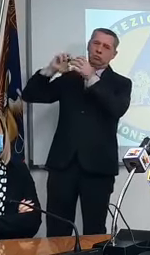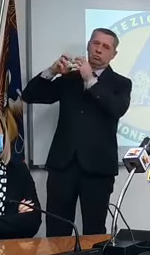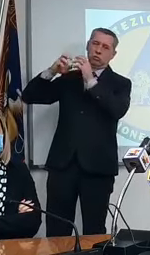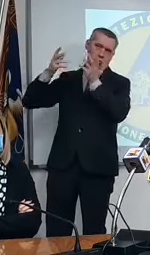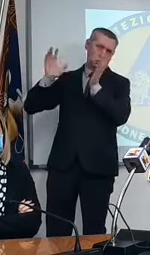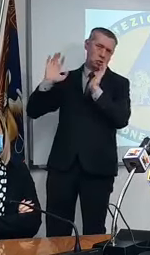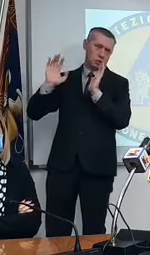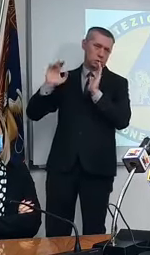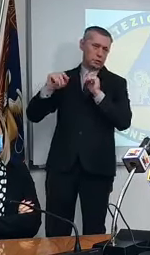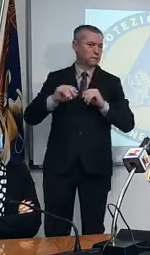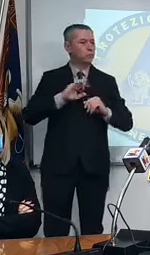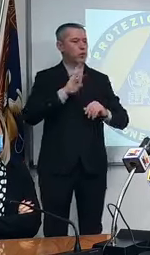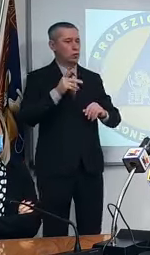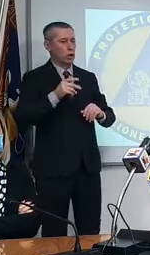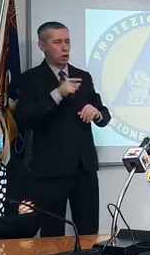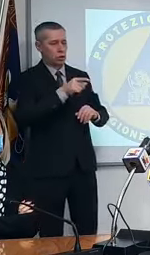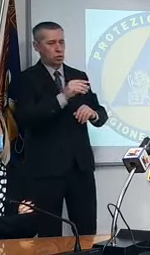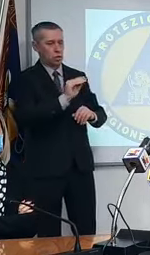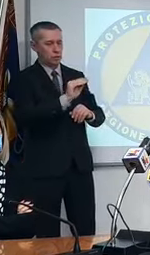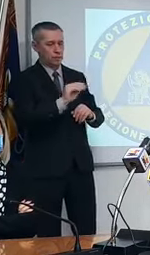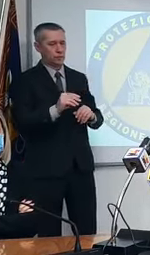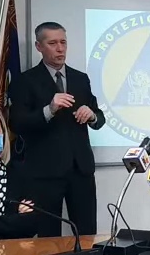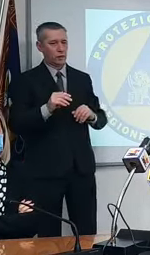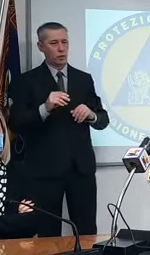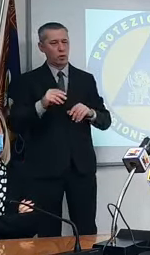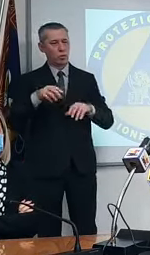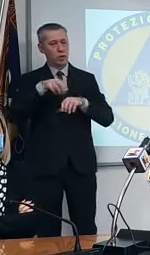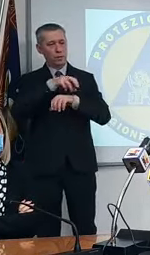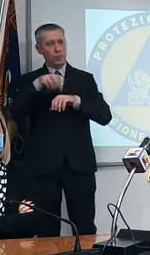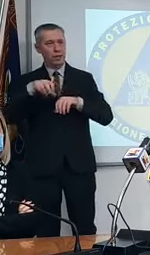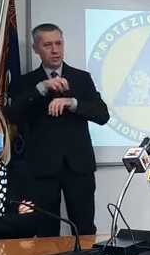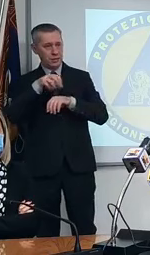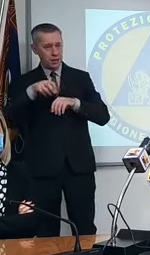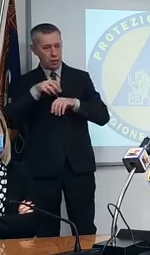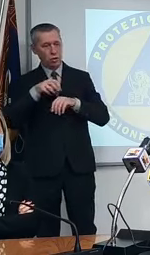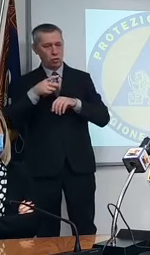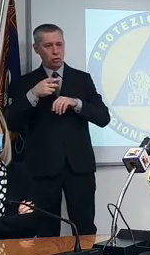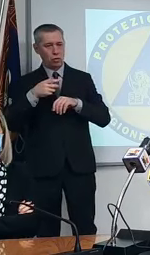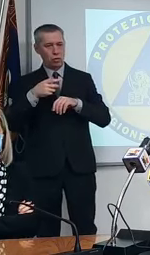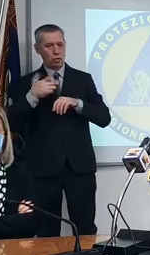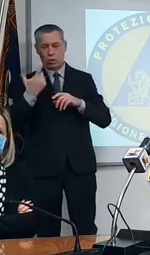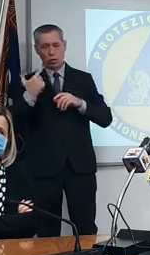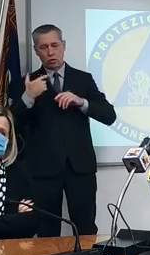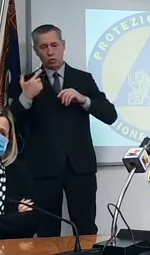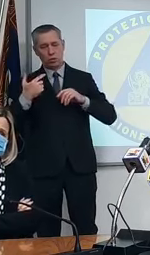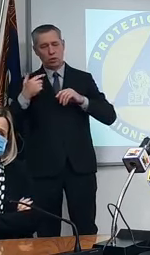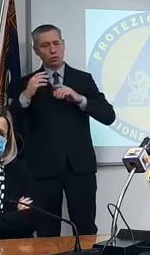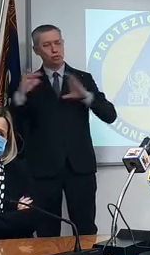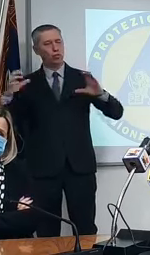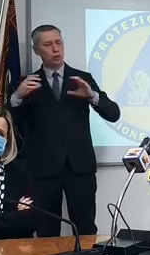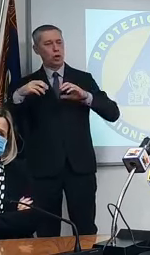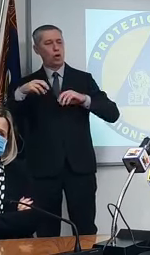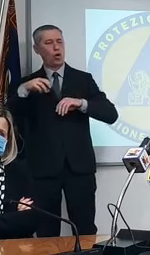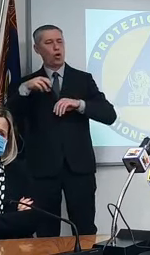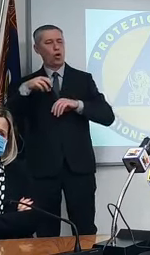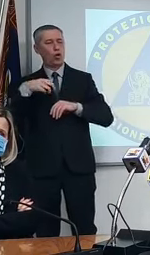cosa invece nelle elaborazioni del ministero scusate del ministero della struttura commissariale risultano tra i vaccinati